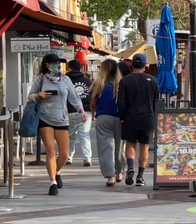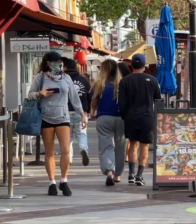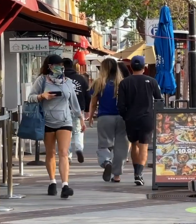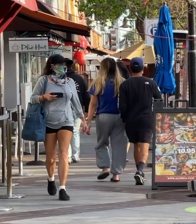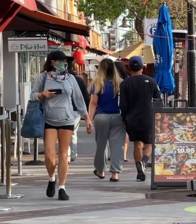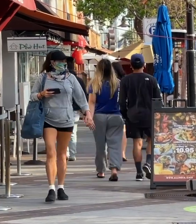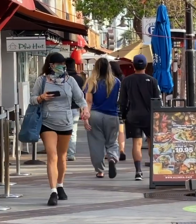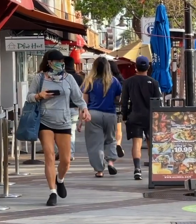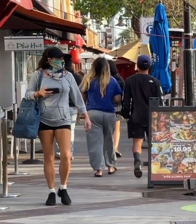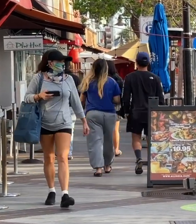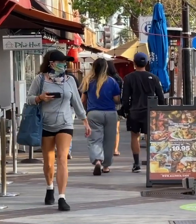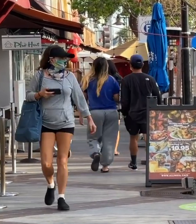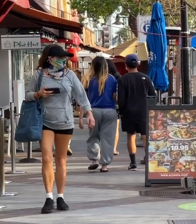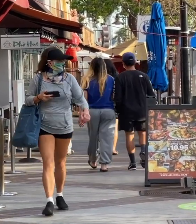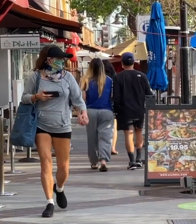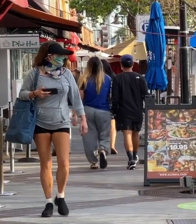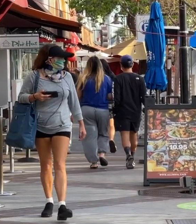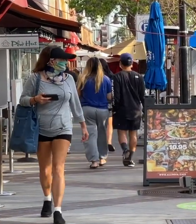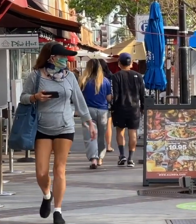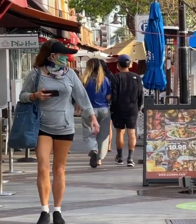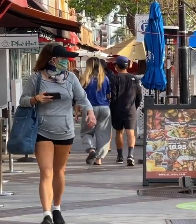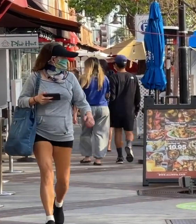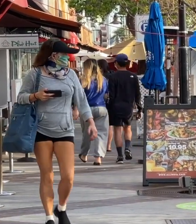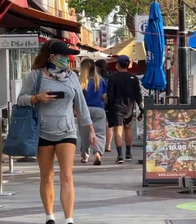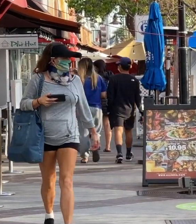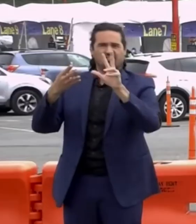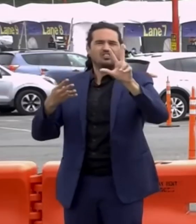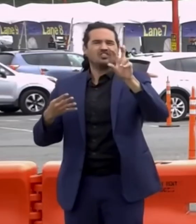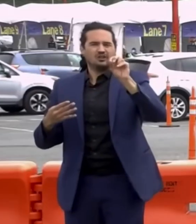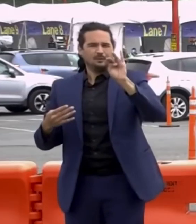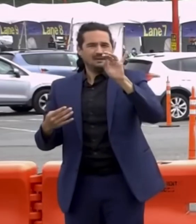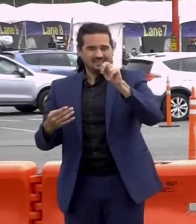restricciones impuestas para prevenir la propagación del COVID-19.